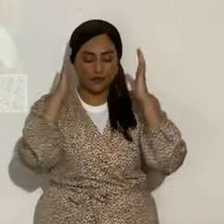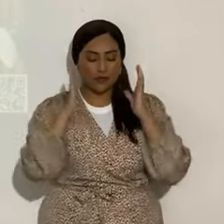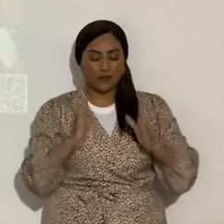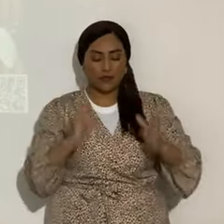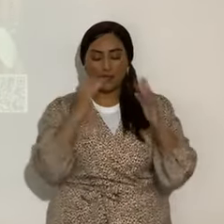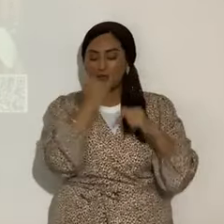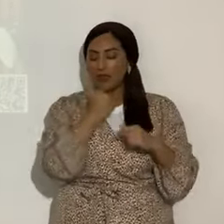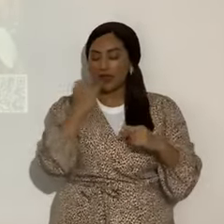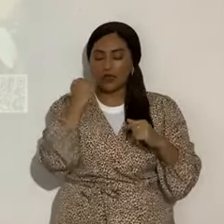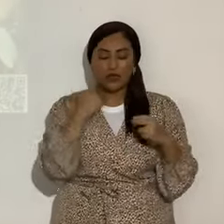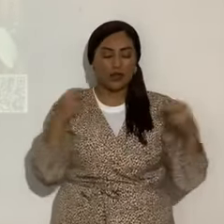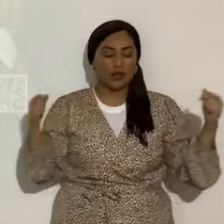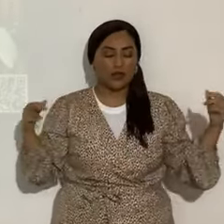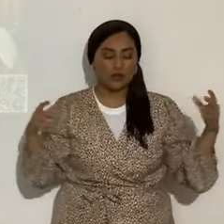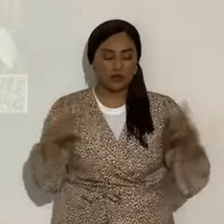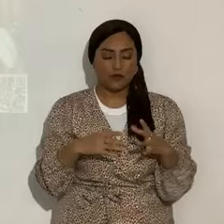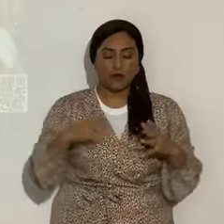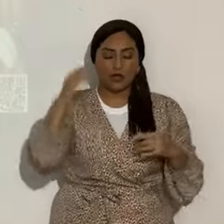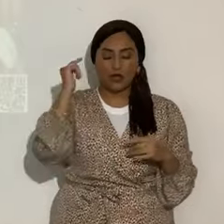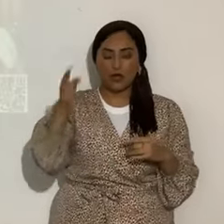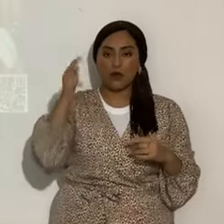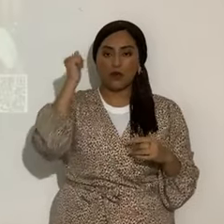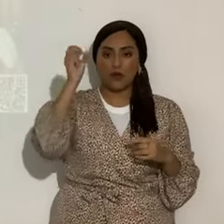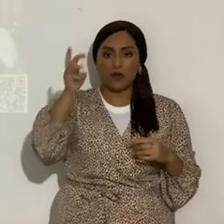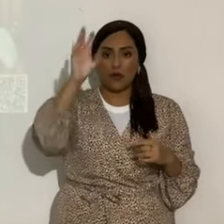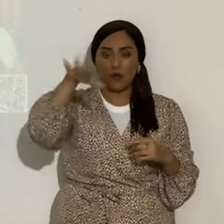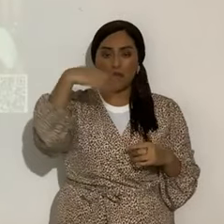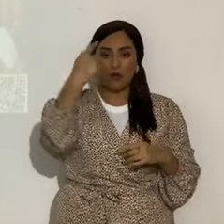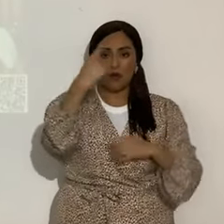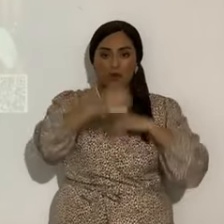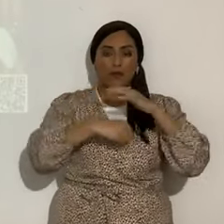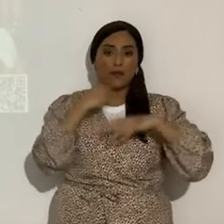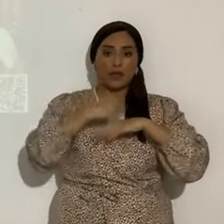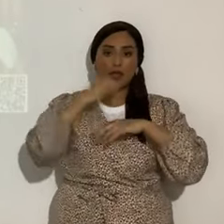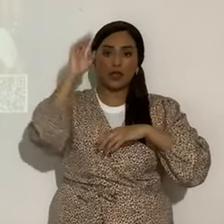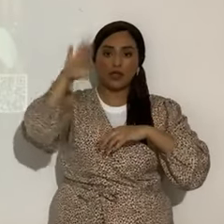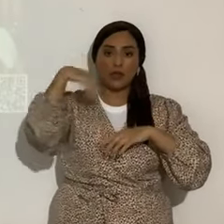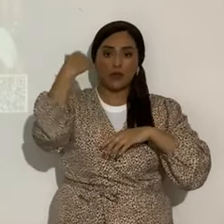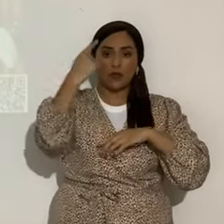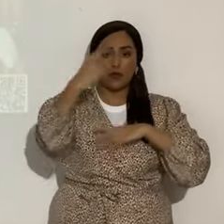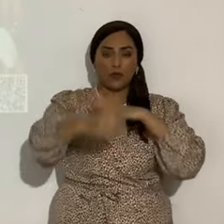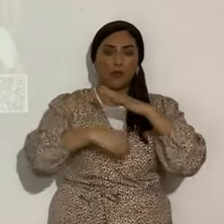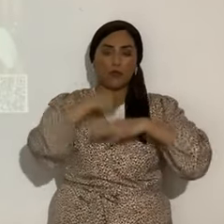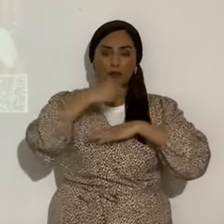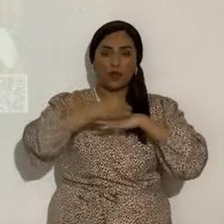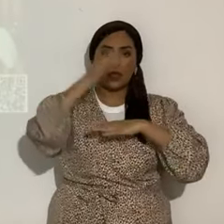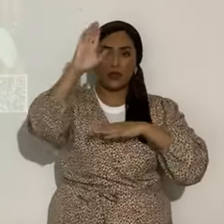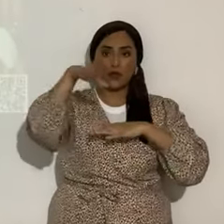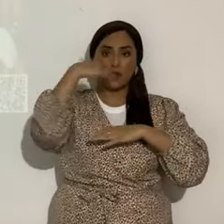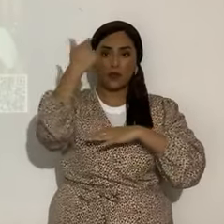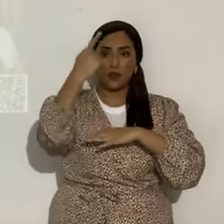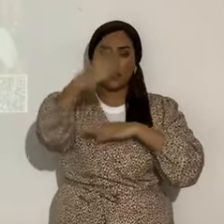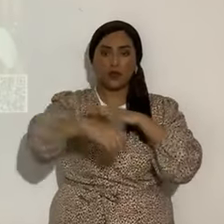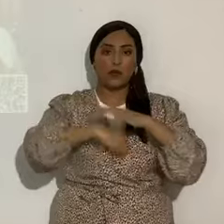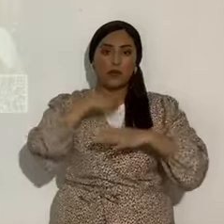Escucha a Israel en todo el mundo. Yahweh, Yahshua Mashiach, uno es. Omen, uno es. Omen, uno es. Pues,